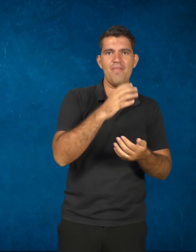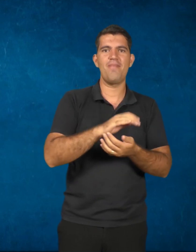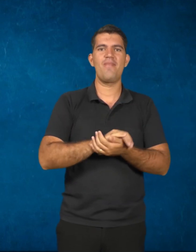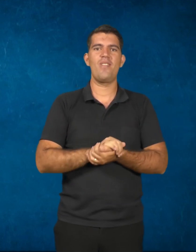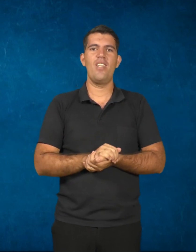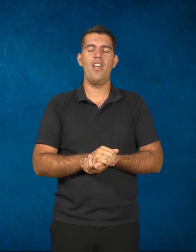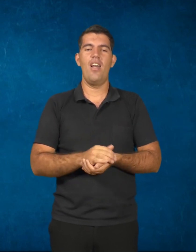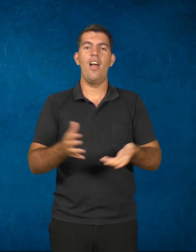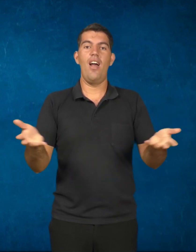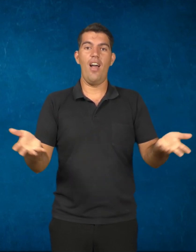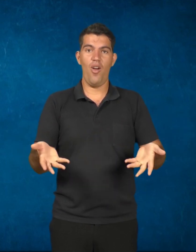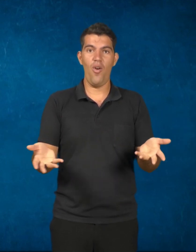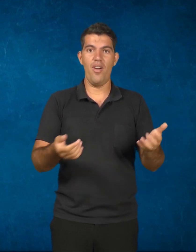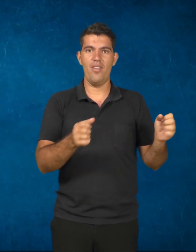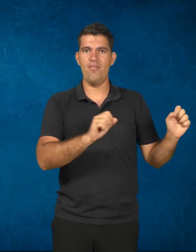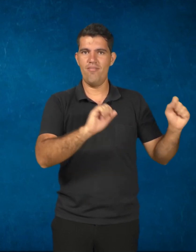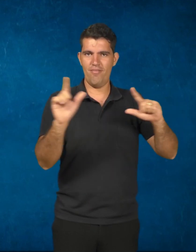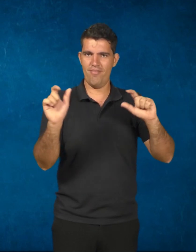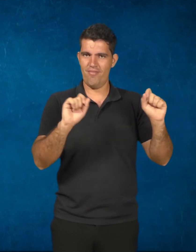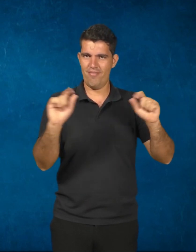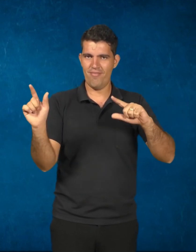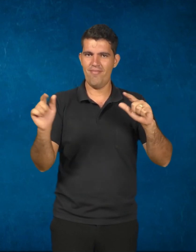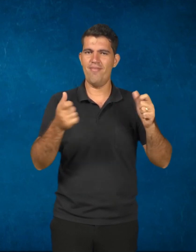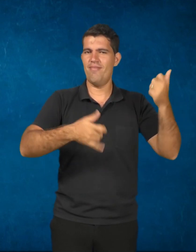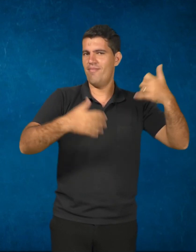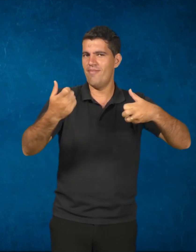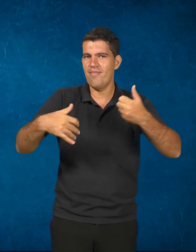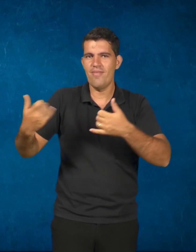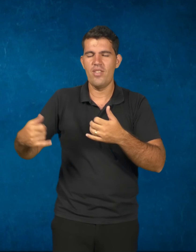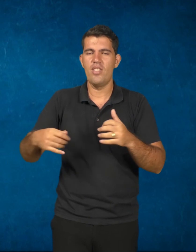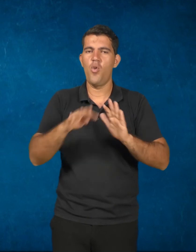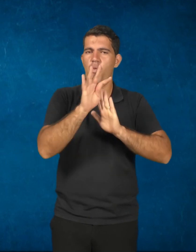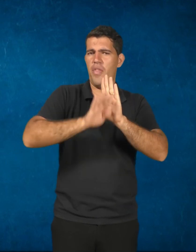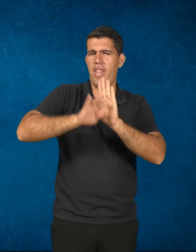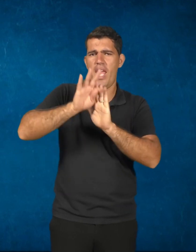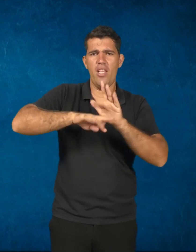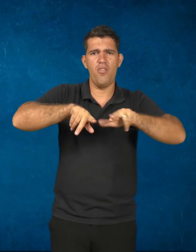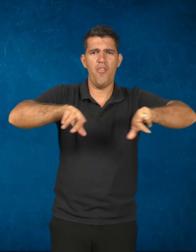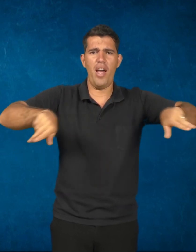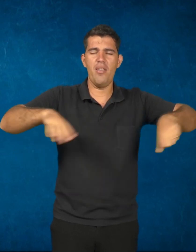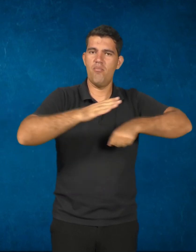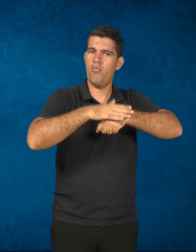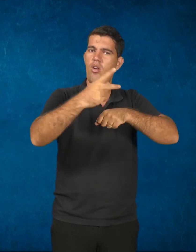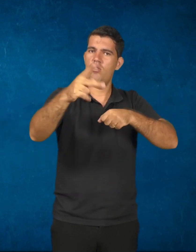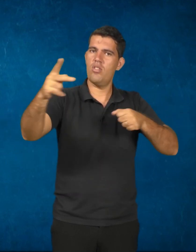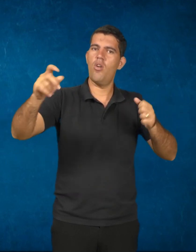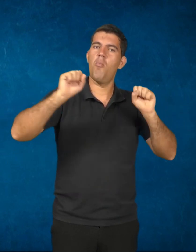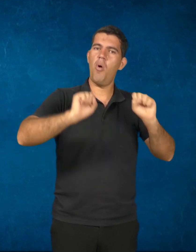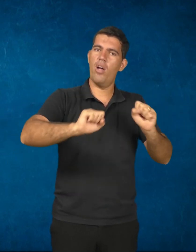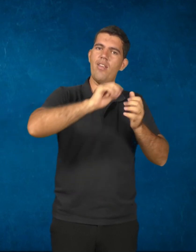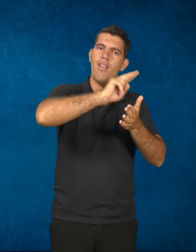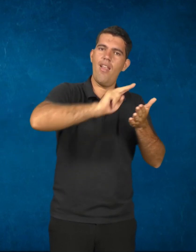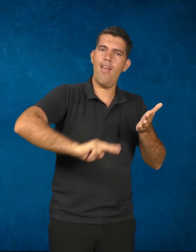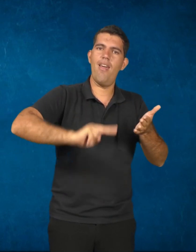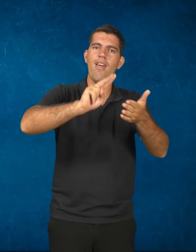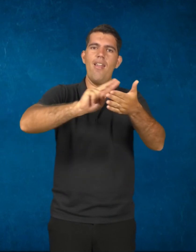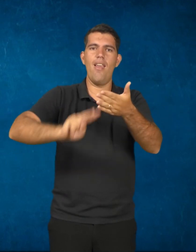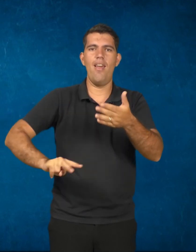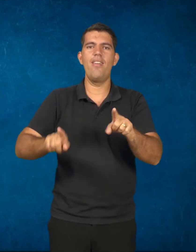A partir dela, vocês podem ler os textos e fazer as tarefas